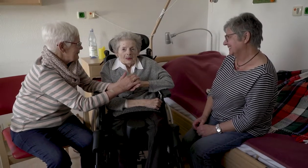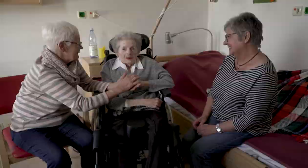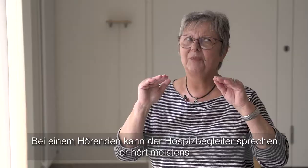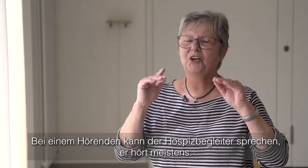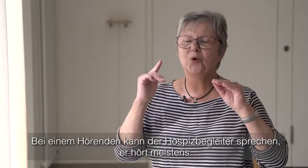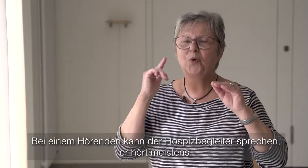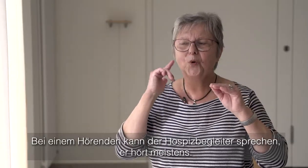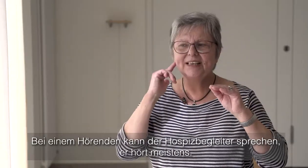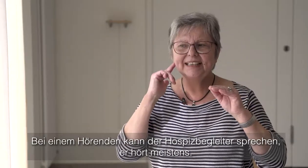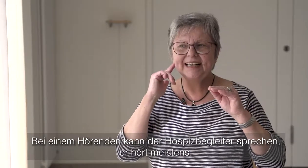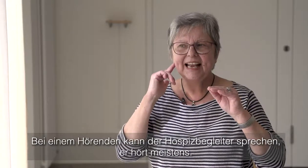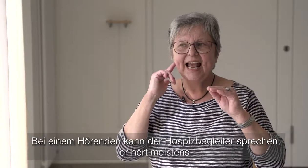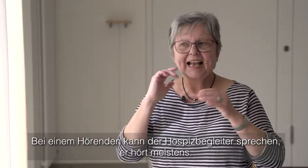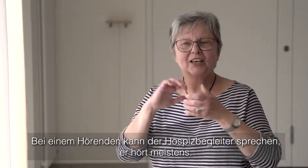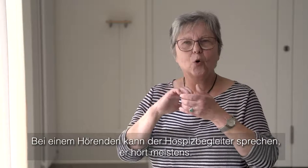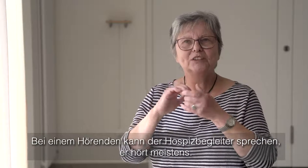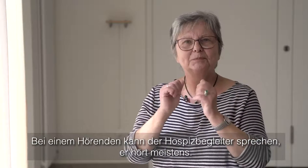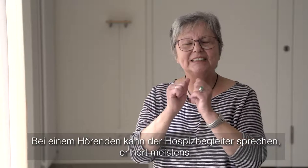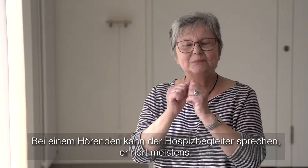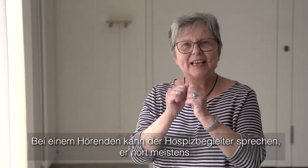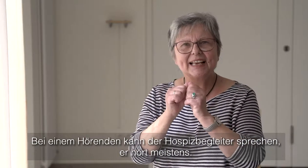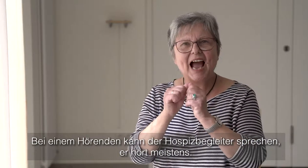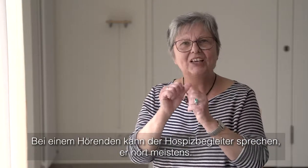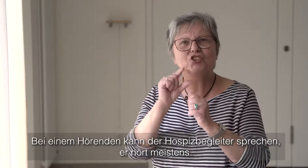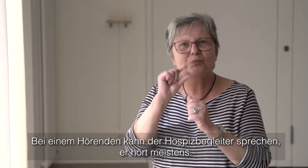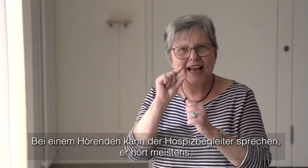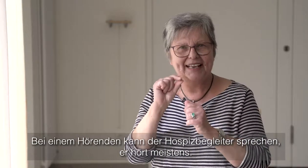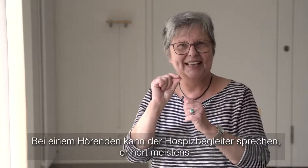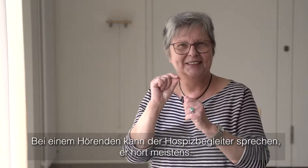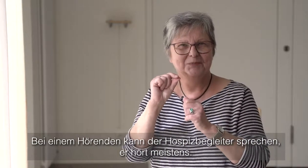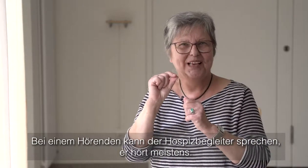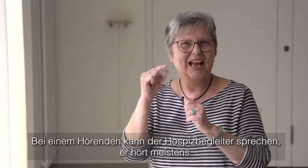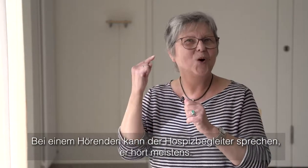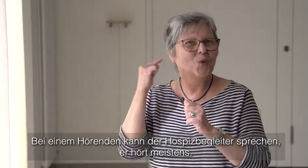Bei den Hörenden kann der Hospizbegleiter sprechen. Ich